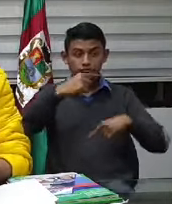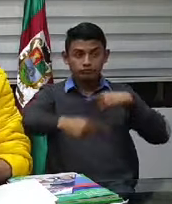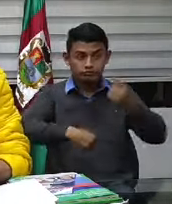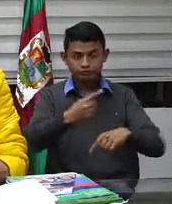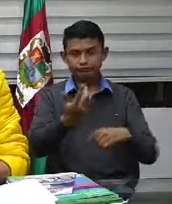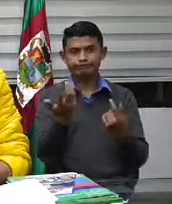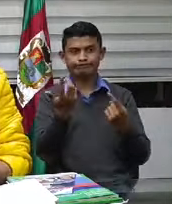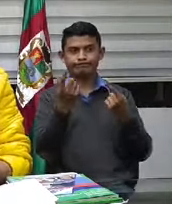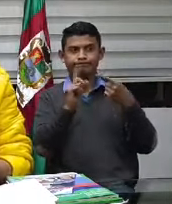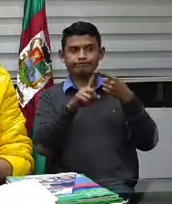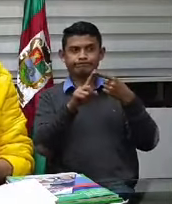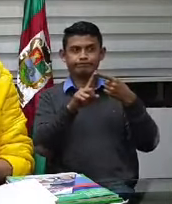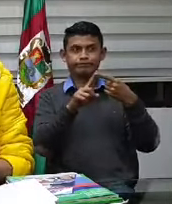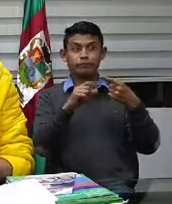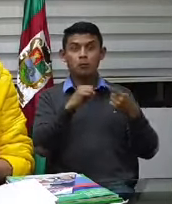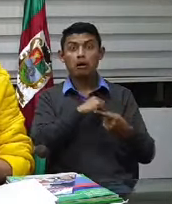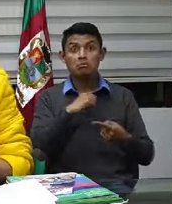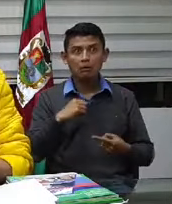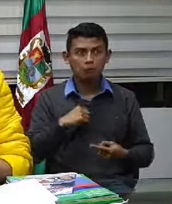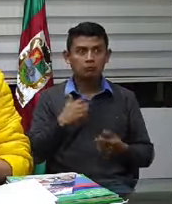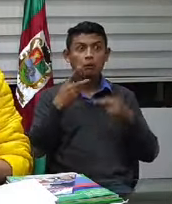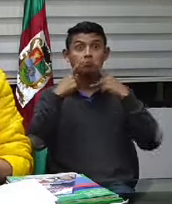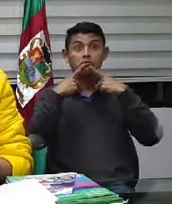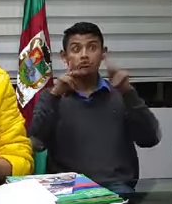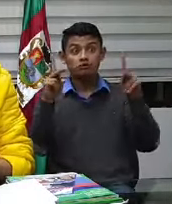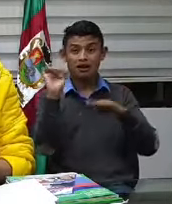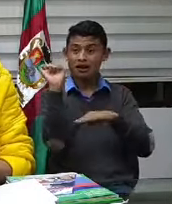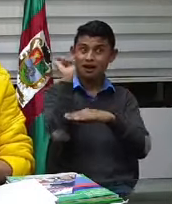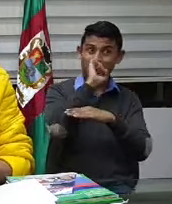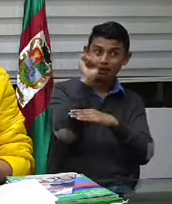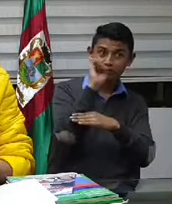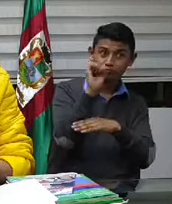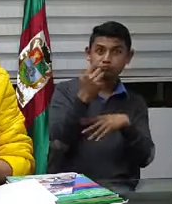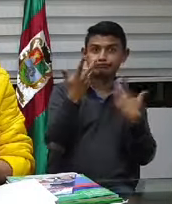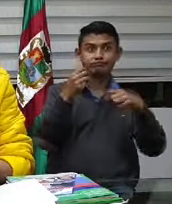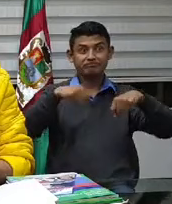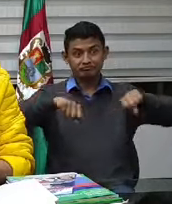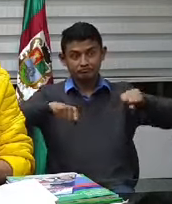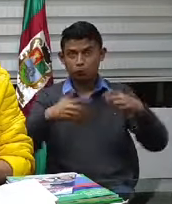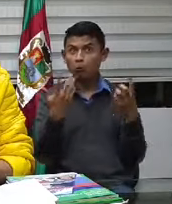vehículos particulares, ni motos, ni bicicletas.